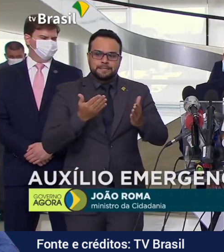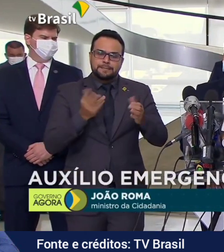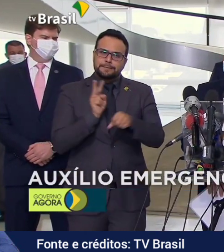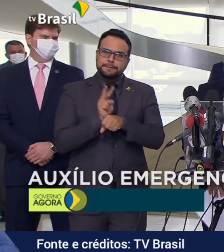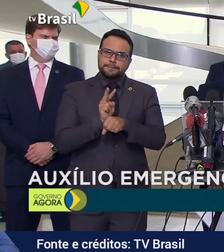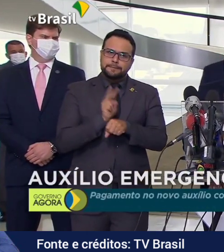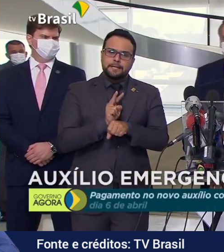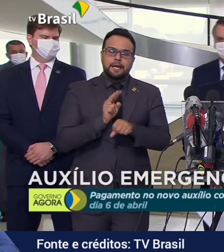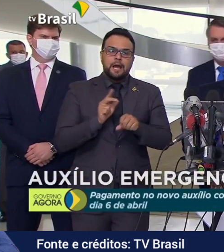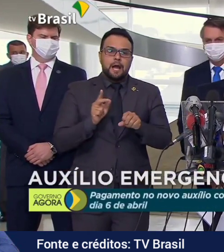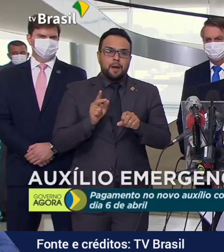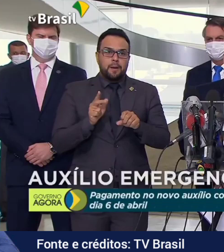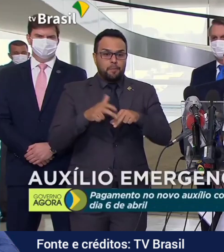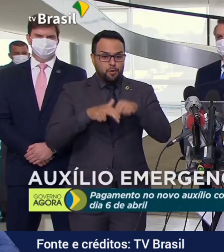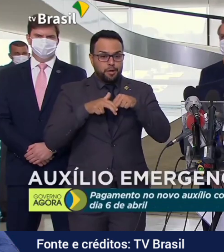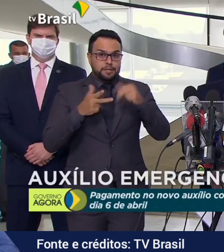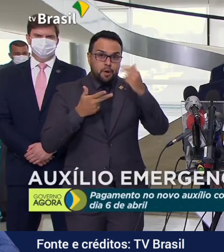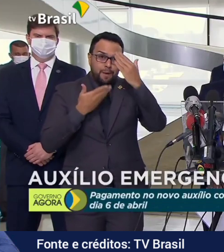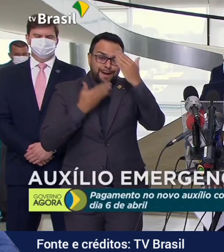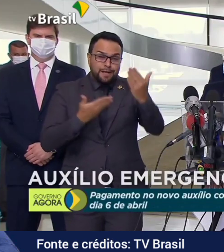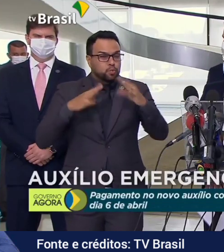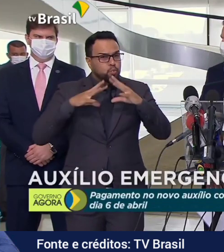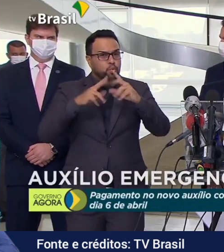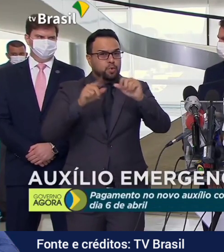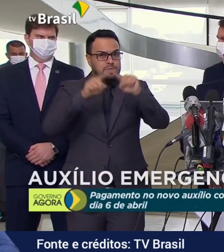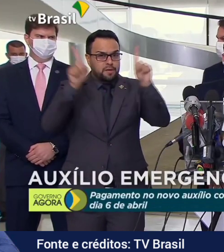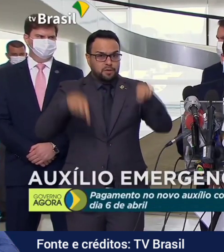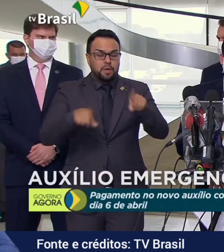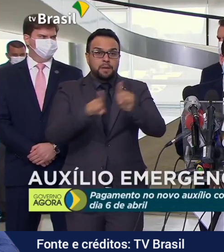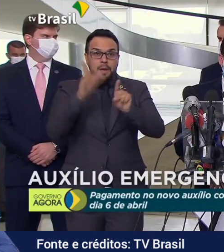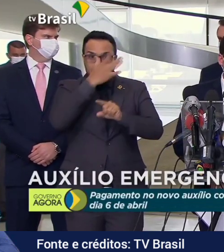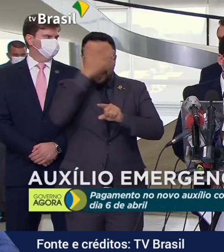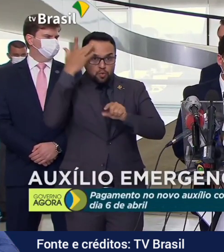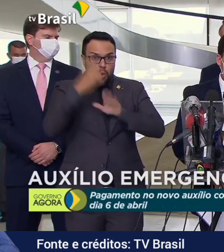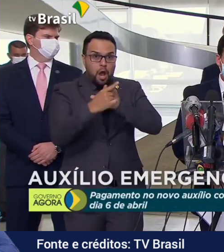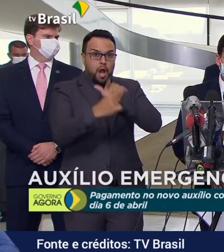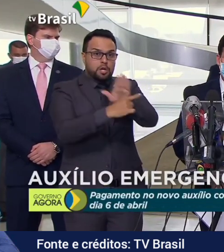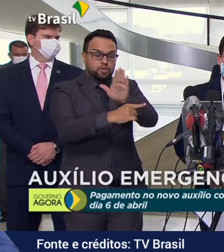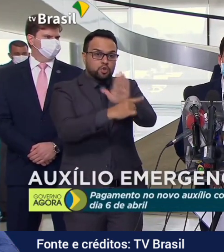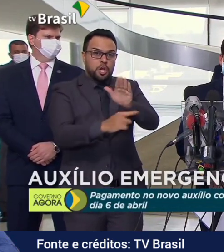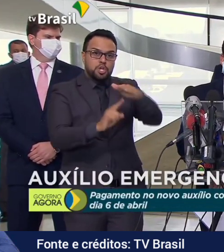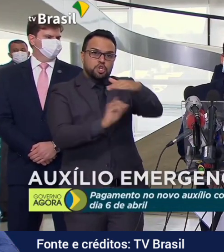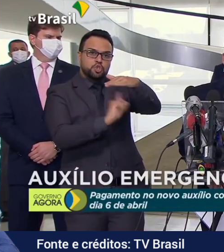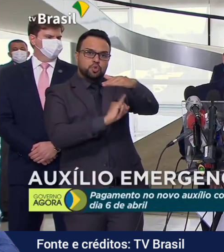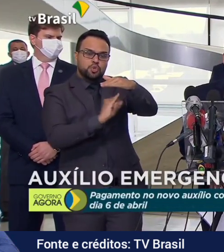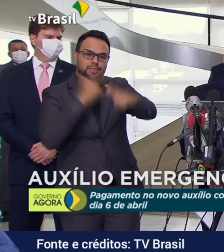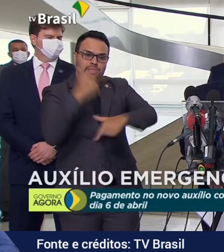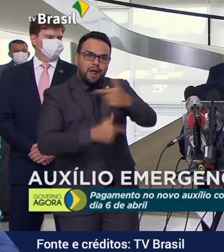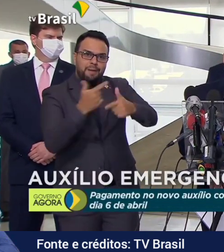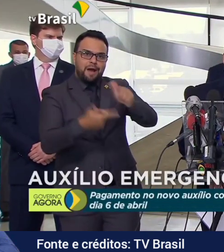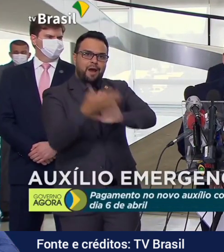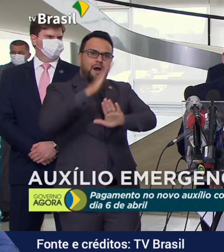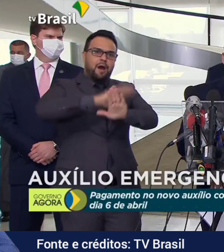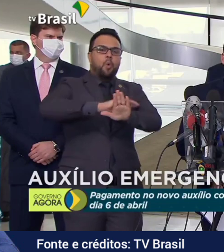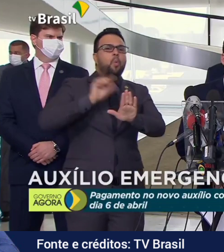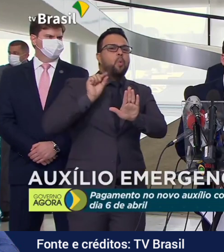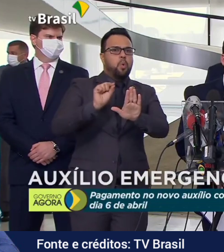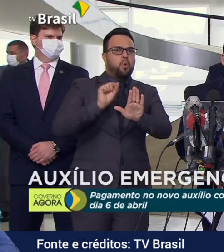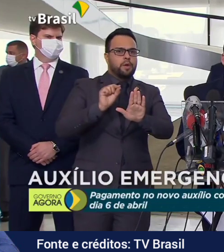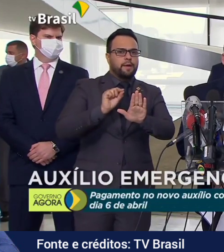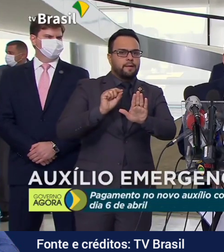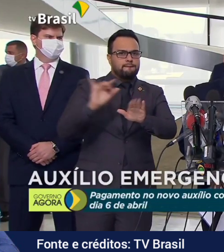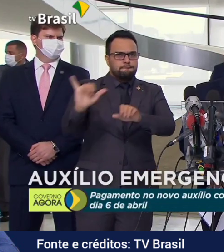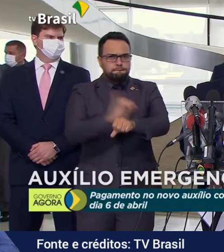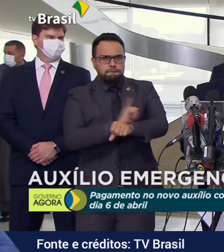já, eu agradeço a todos os servidores, colaboradores, entidades e instituições que trabalharam nos bastidores para